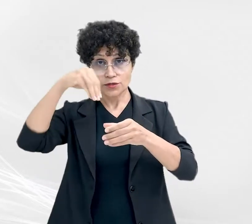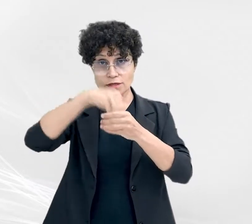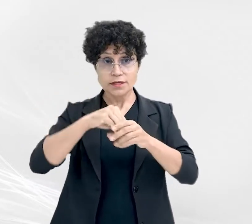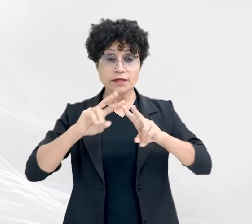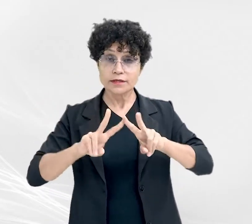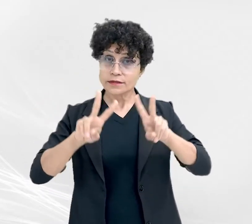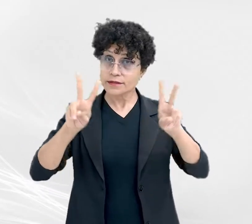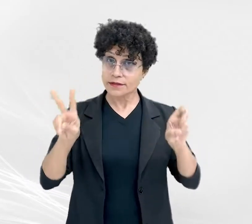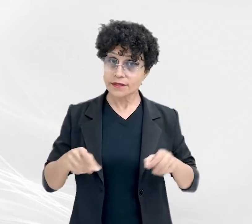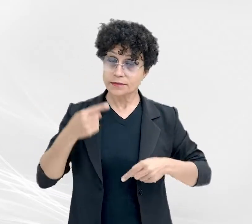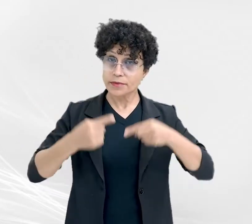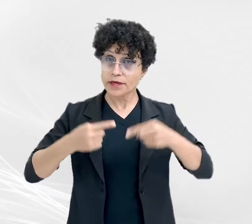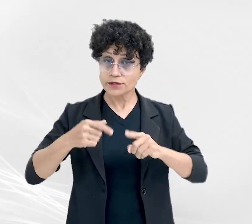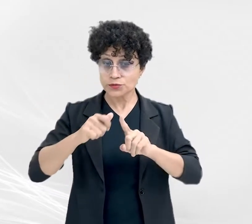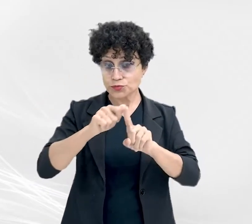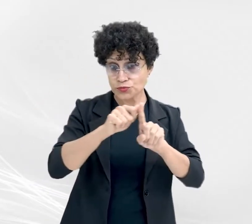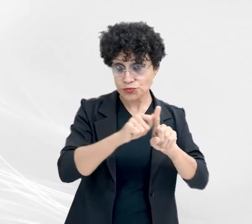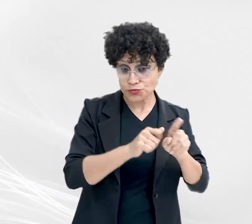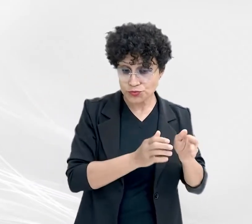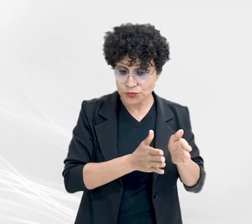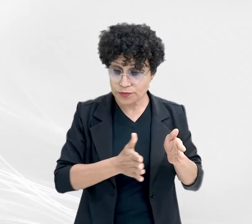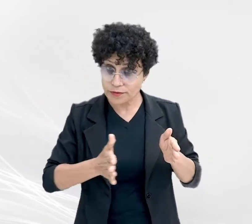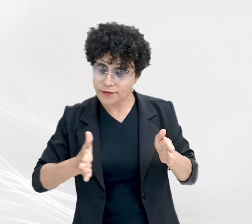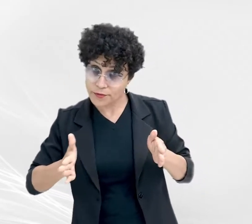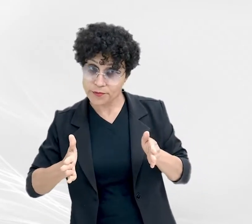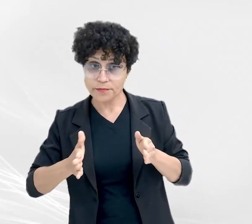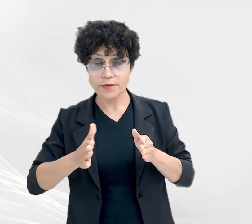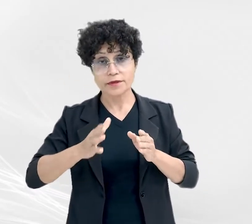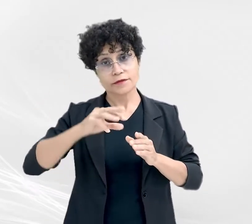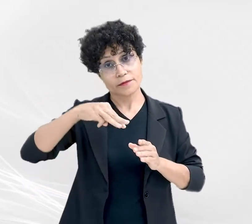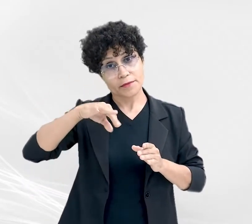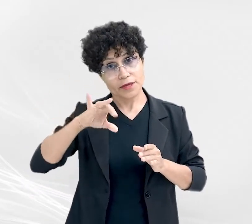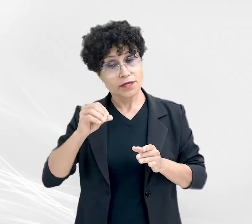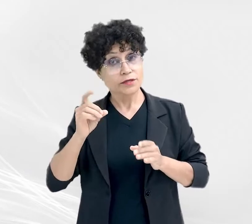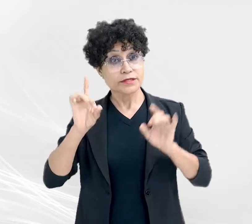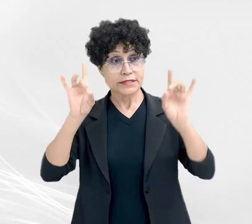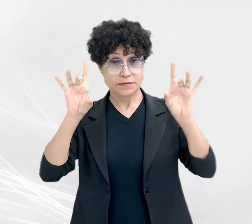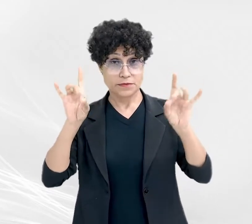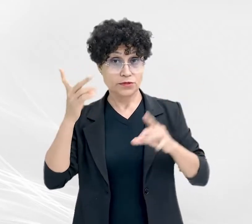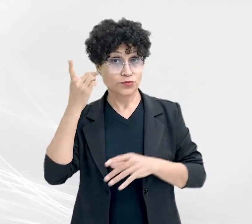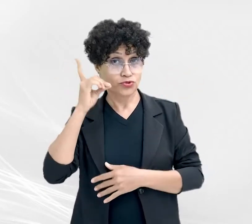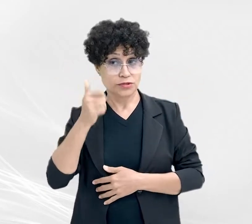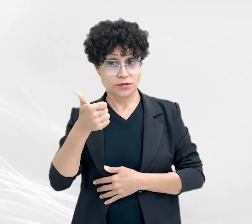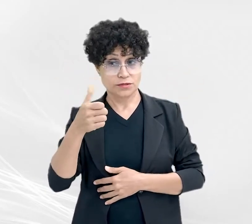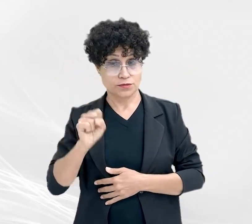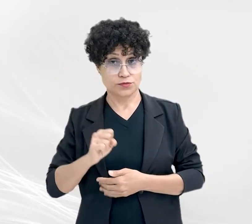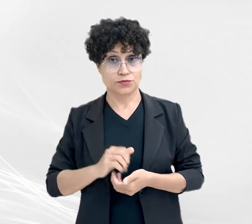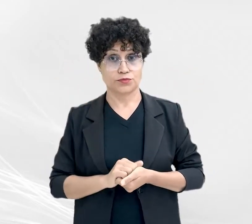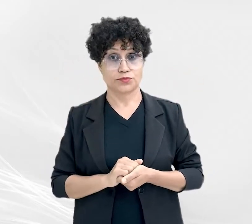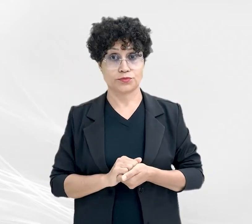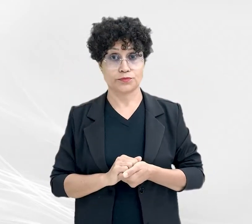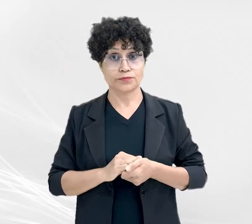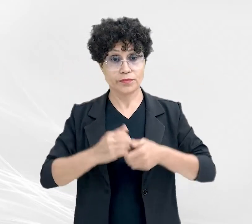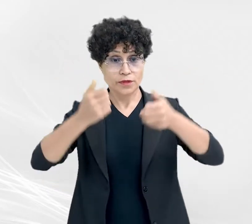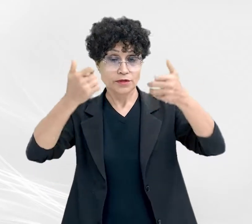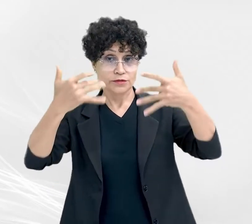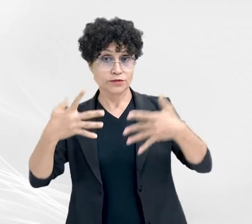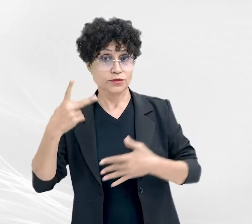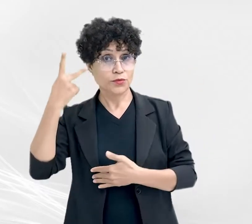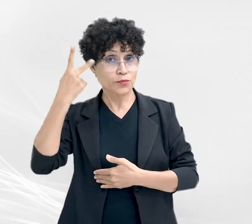temática durante o mês de maio e, em especial, no dia 18. Fecha aspas. Ressaltou o Procurador de